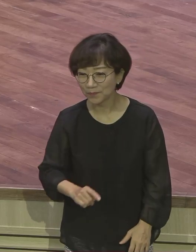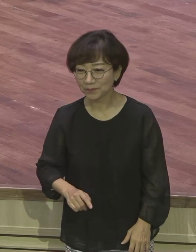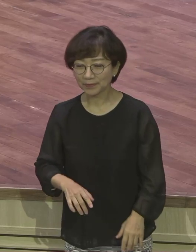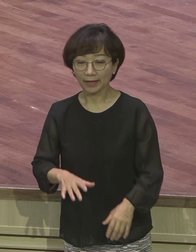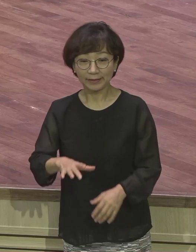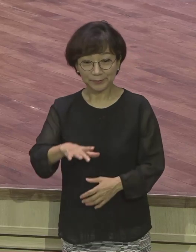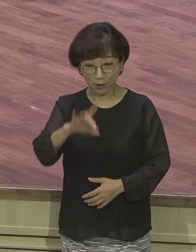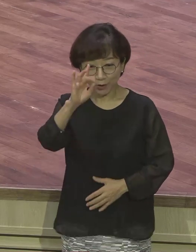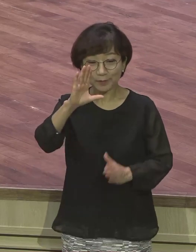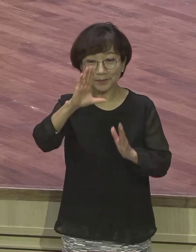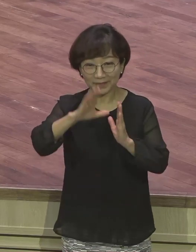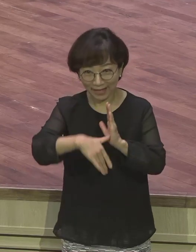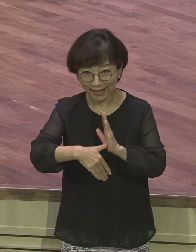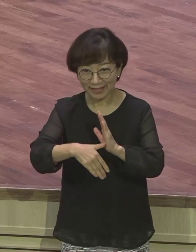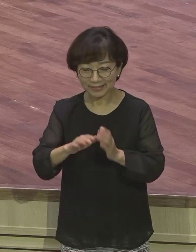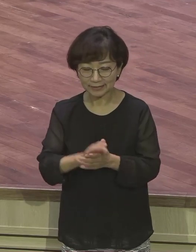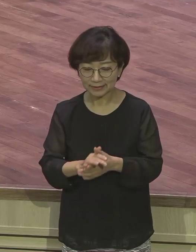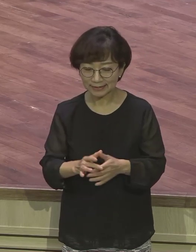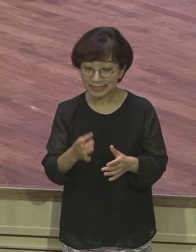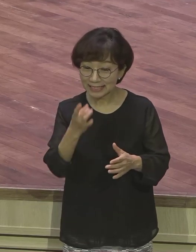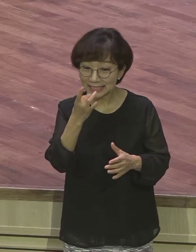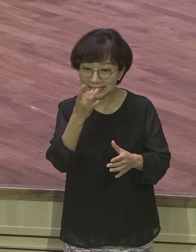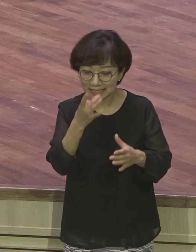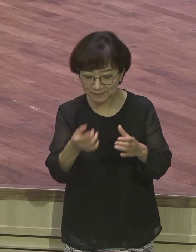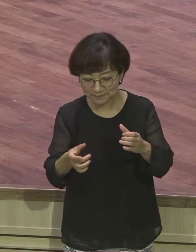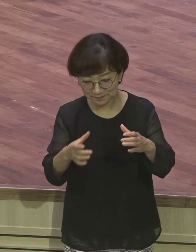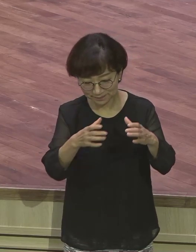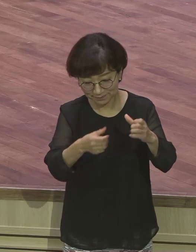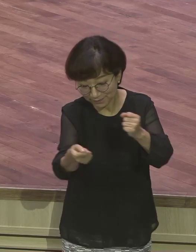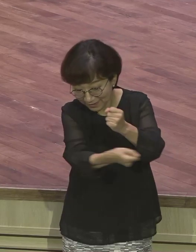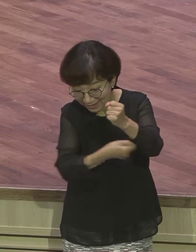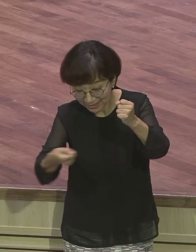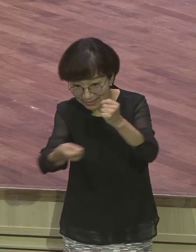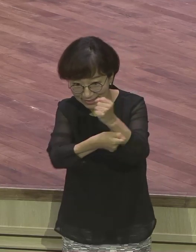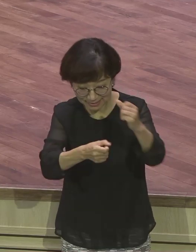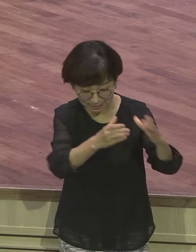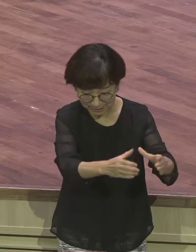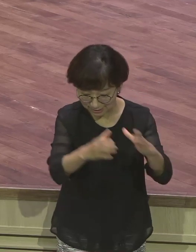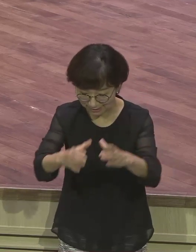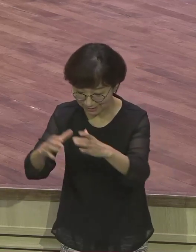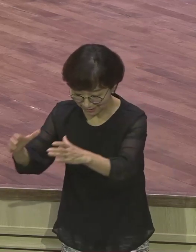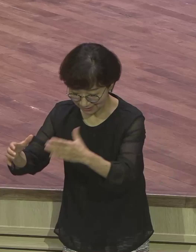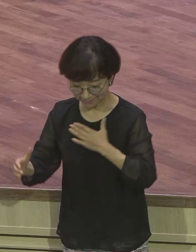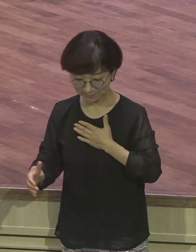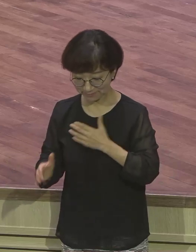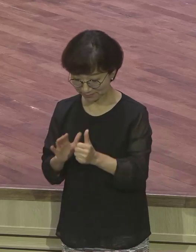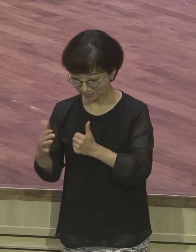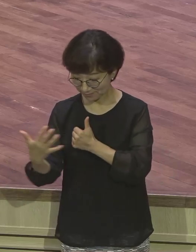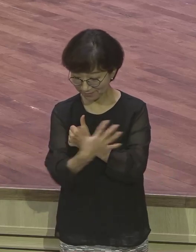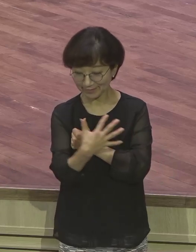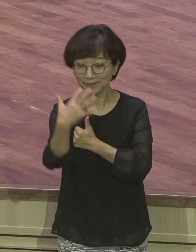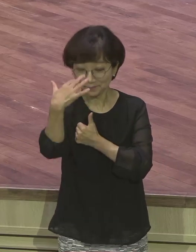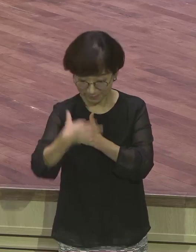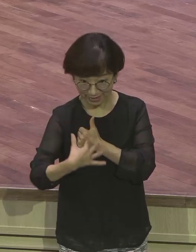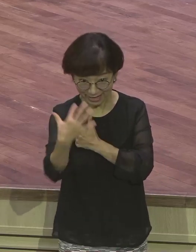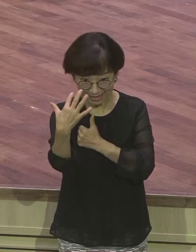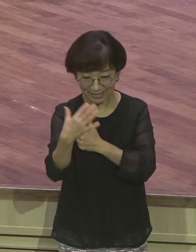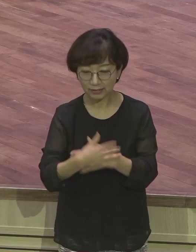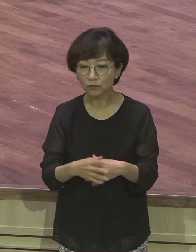꿈은 요셉의 곡식단을 향해서 형들의 곡식단이 그렇게 절하고 두 번째 꿈은 해와 달과